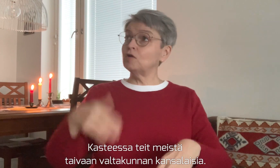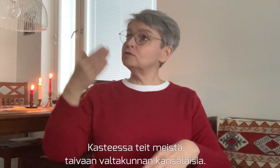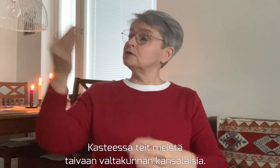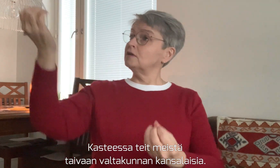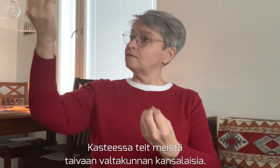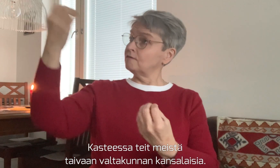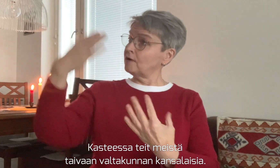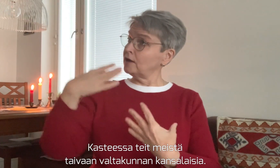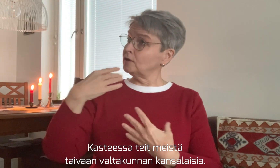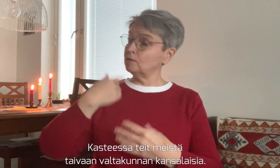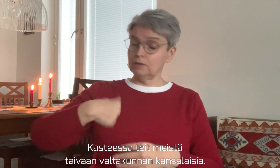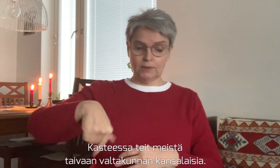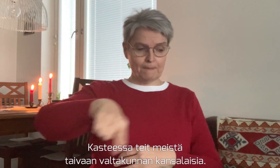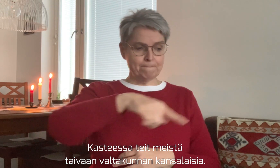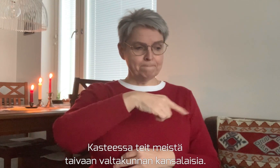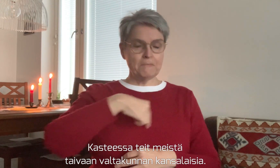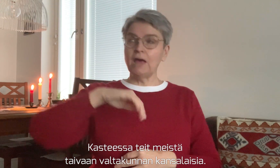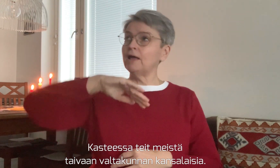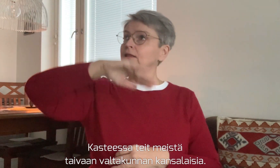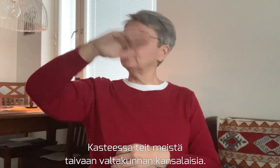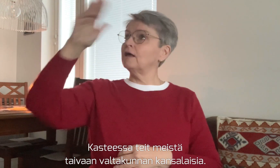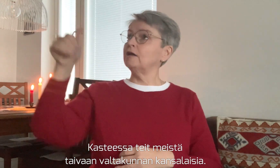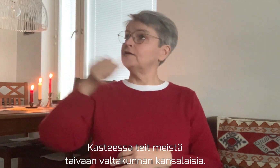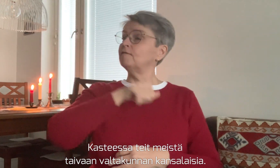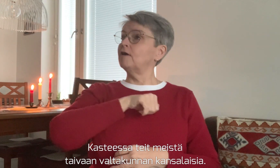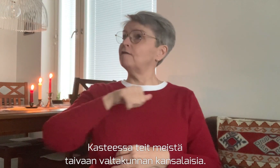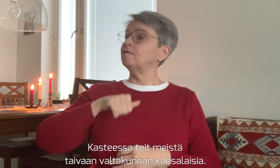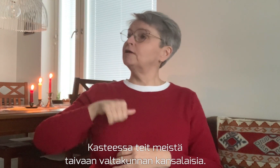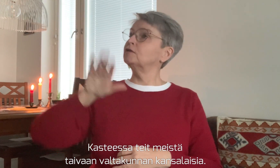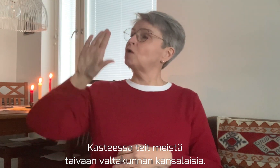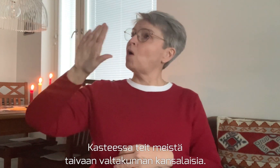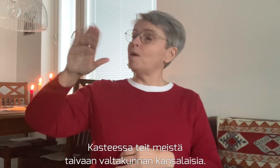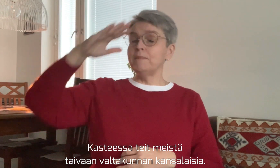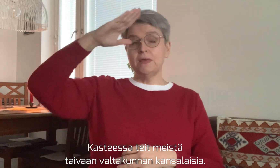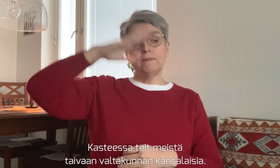Kasteessa teit meistä taivaan valtakunnan kansalaisia.